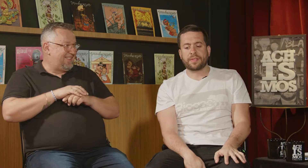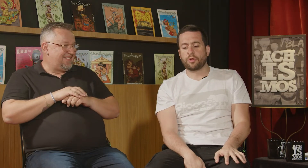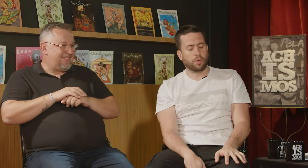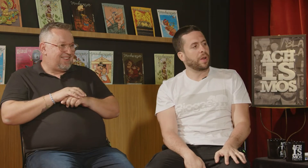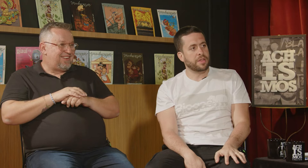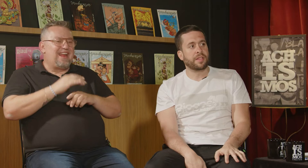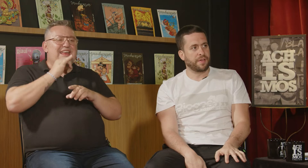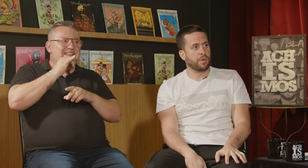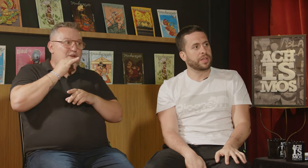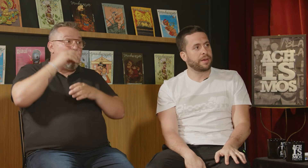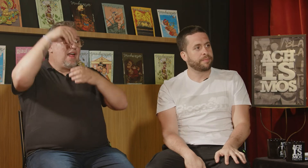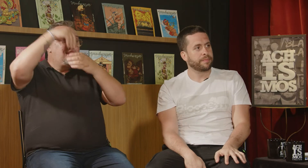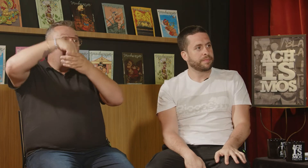esse chocolate que você vai engordar? Tem